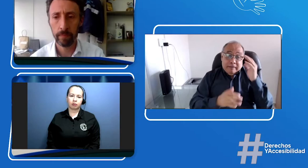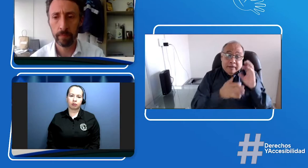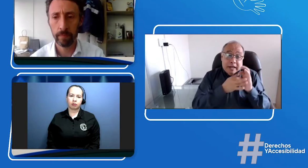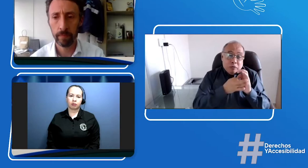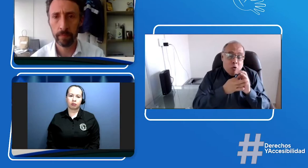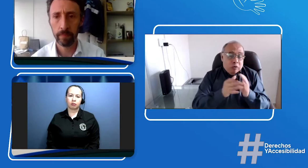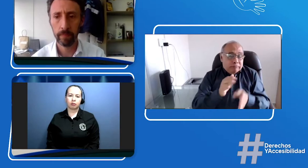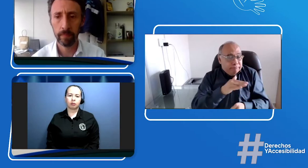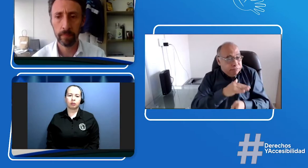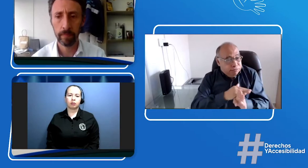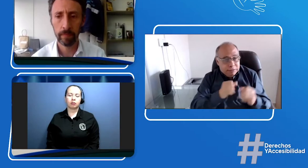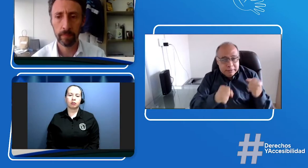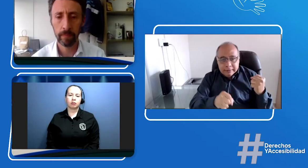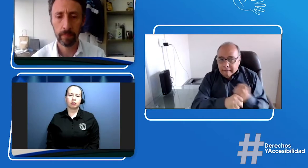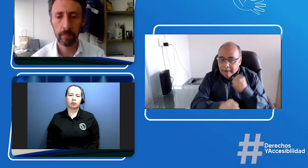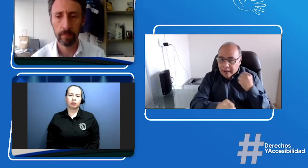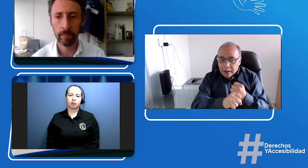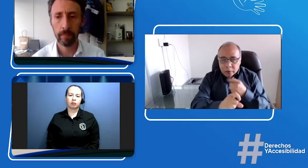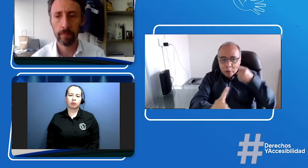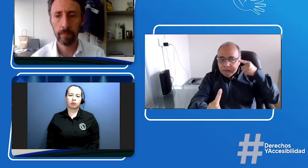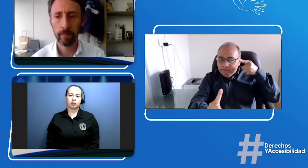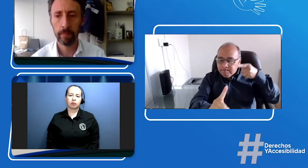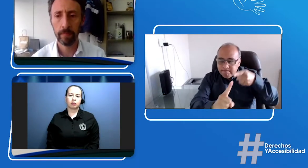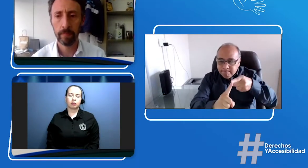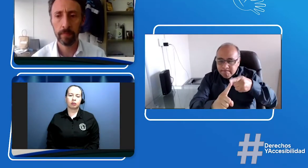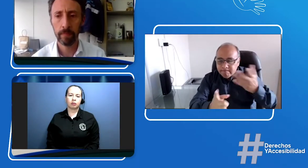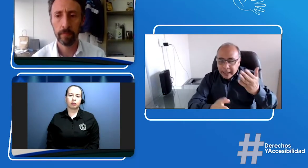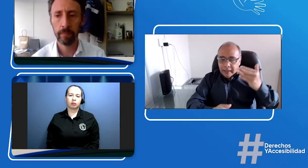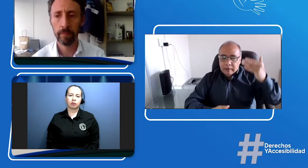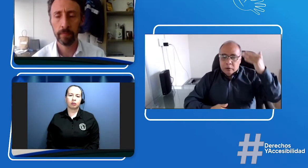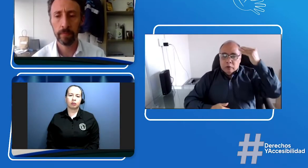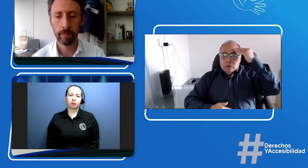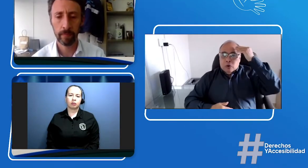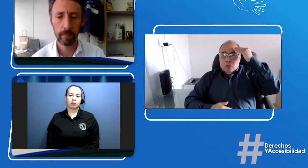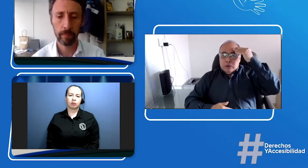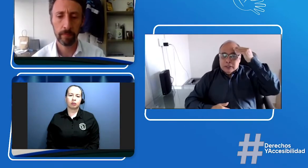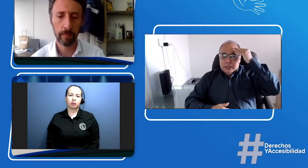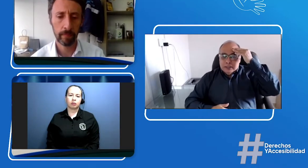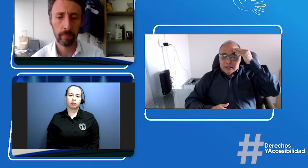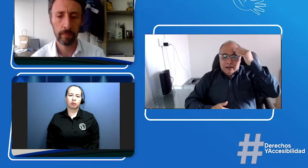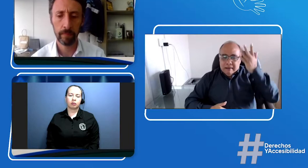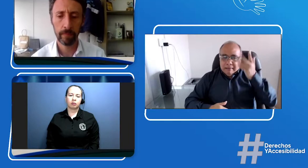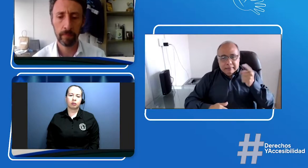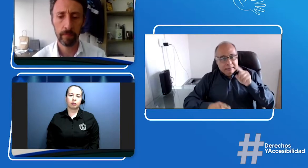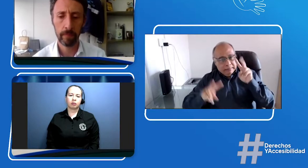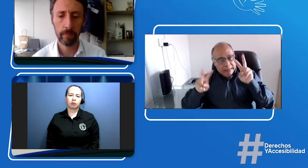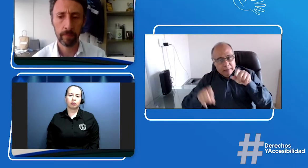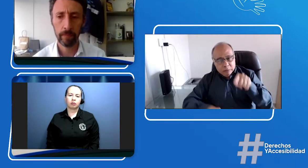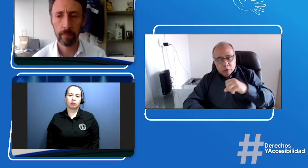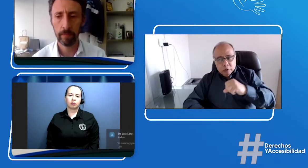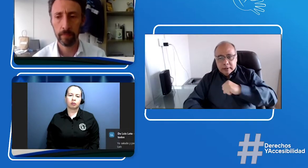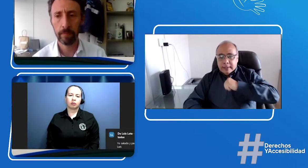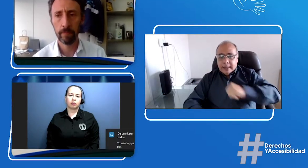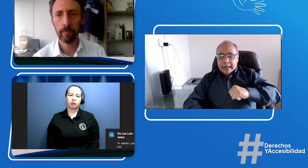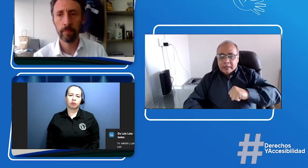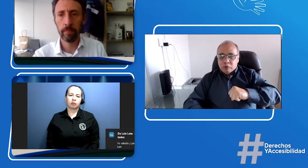Ustedes saben que como FENASCOL seguimos trabajando, apuntándole a esta toma de conciencia